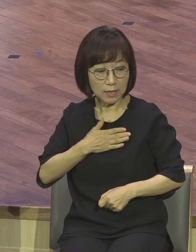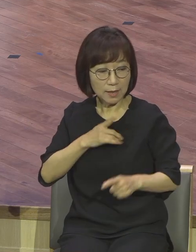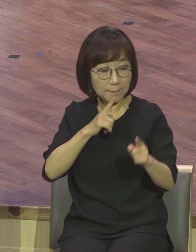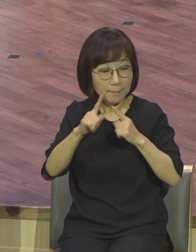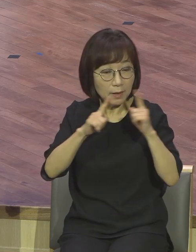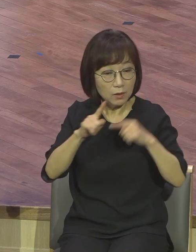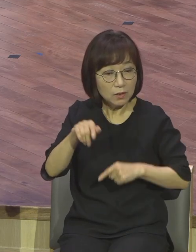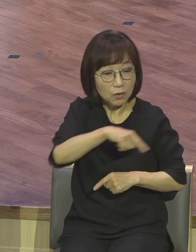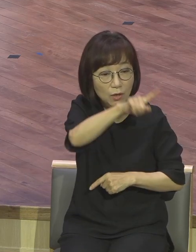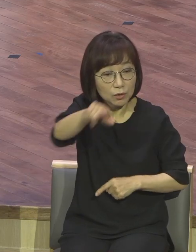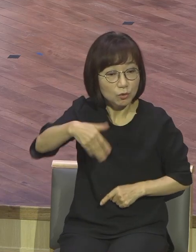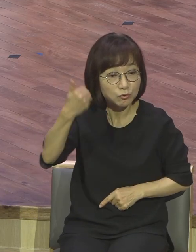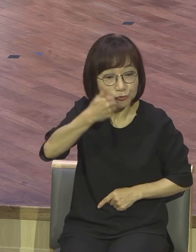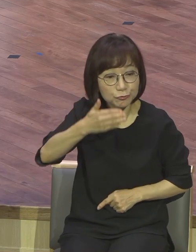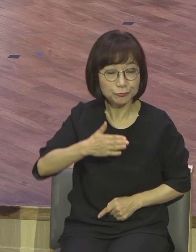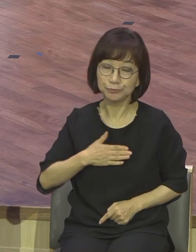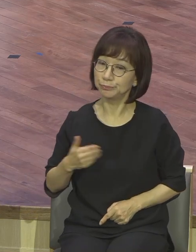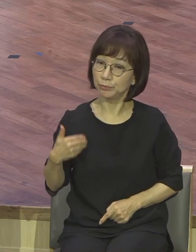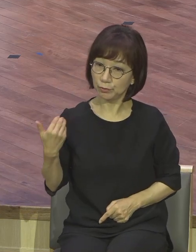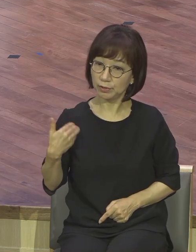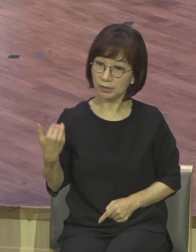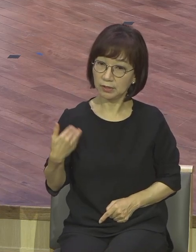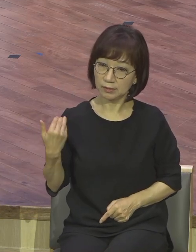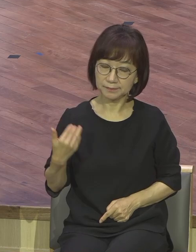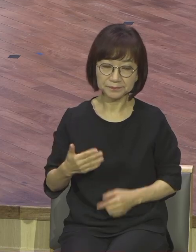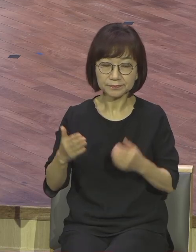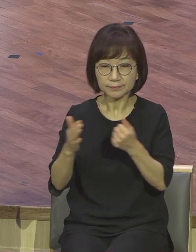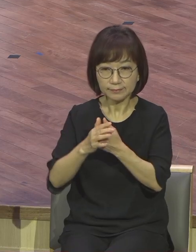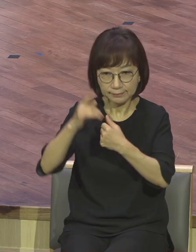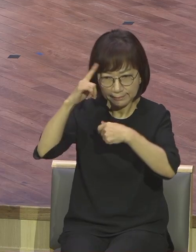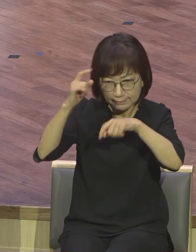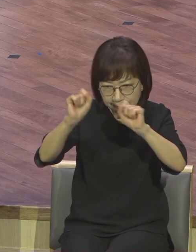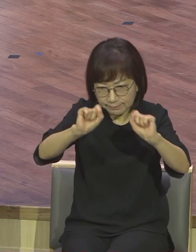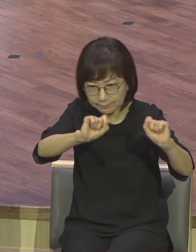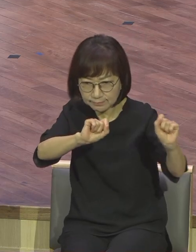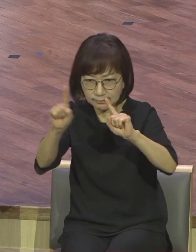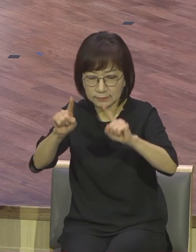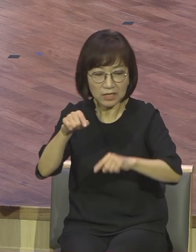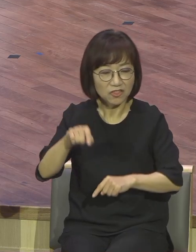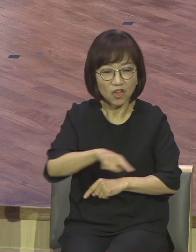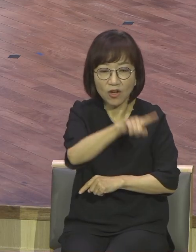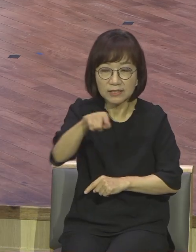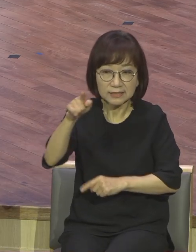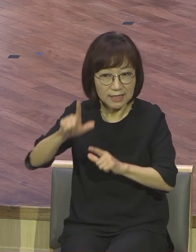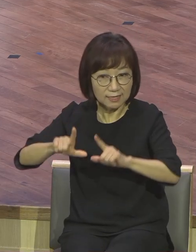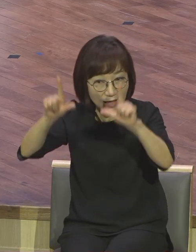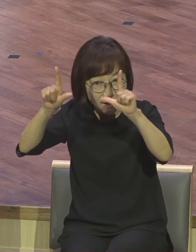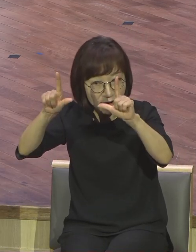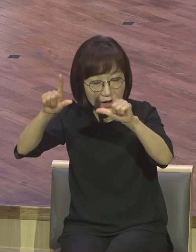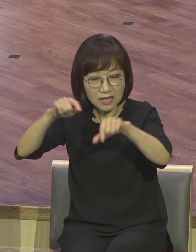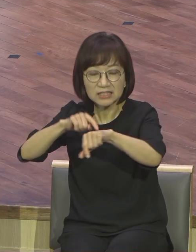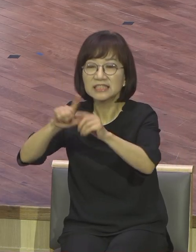알지 못하느라 하였느니라 그런 적 깨어있어라 너희는 그날과 그때를 알지 못하느니라